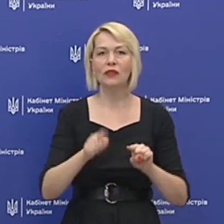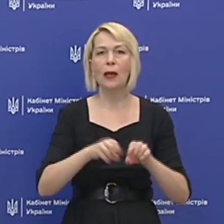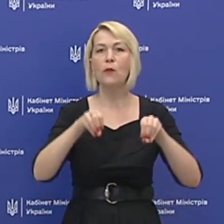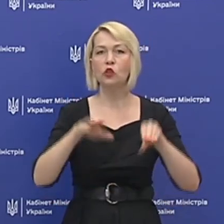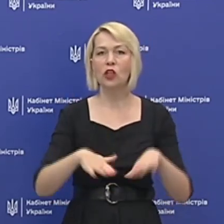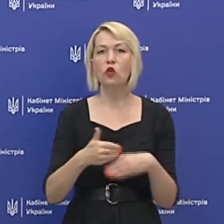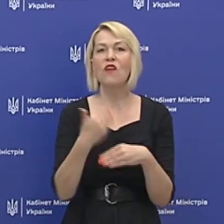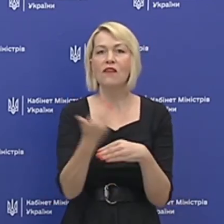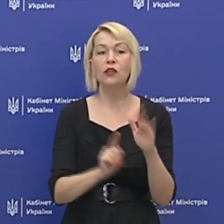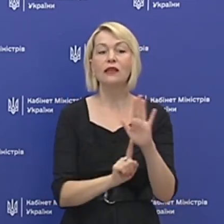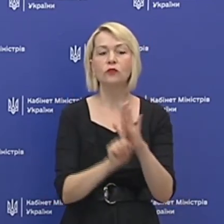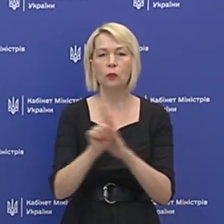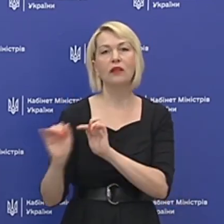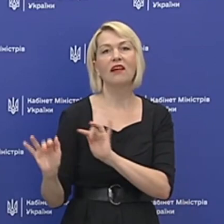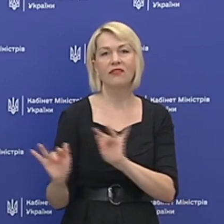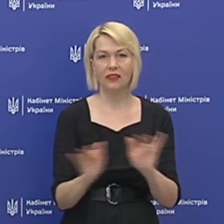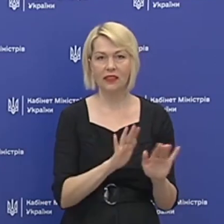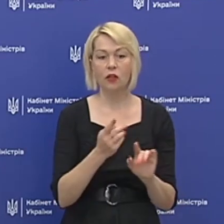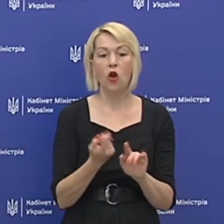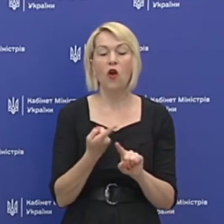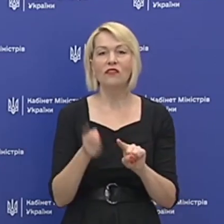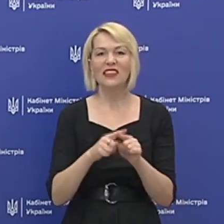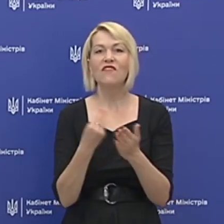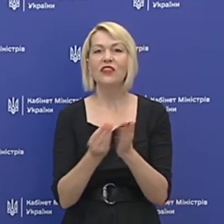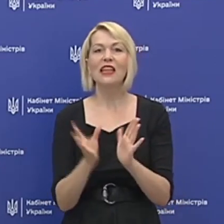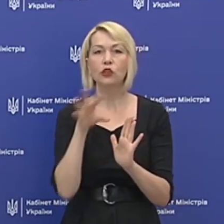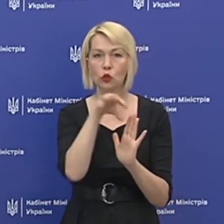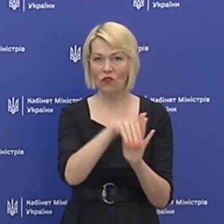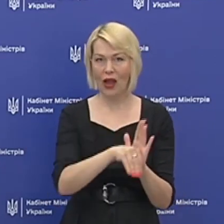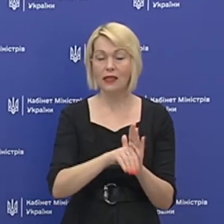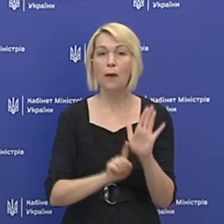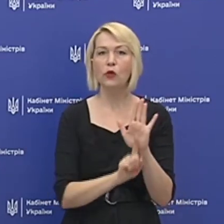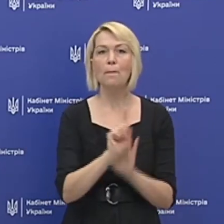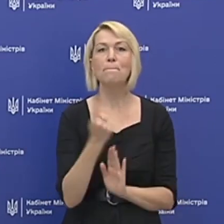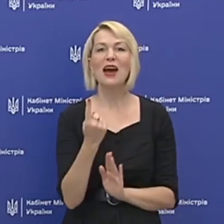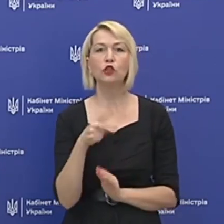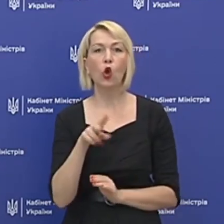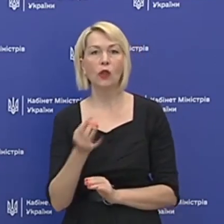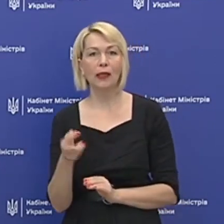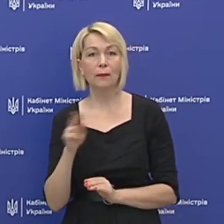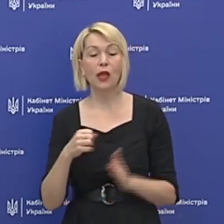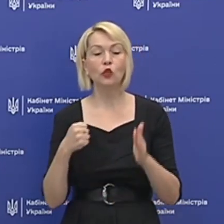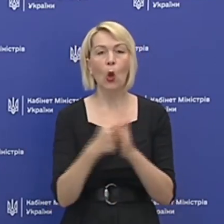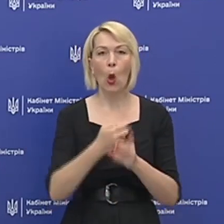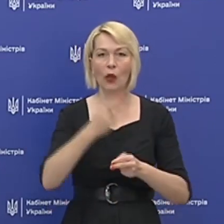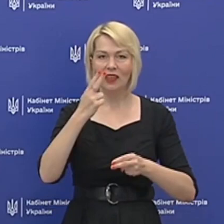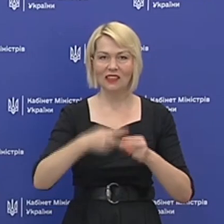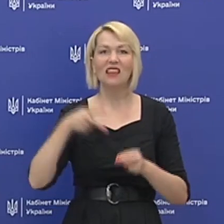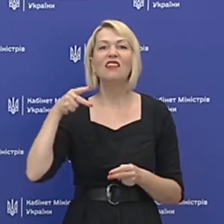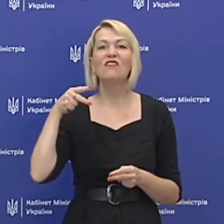вже вступила в дію, це фінансування починаючи з 1 липня і до кінця